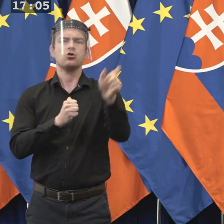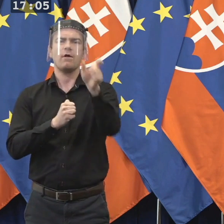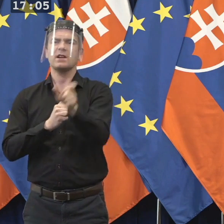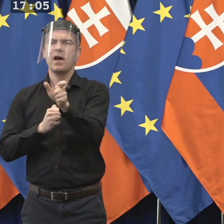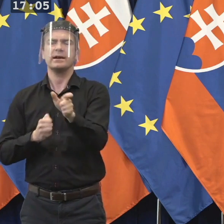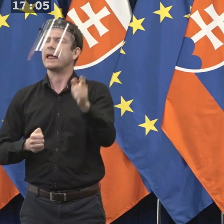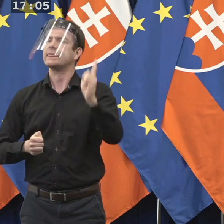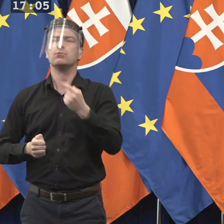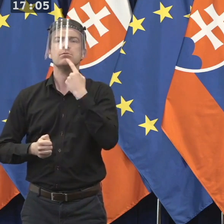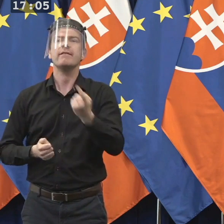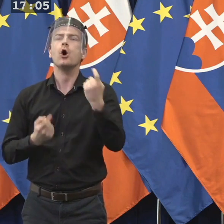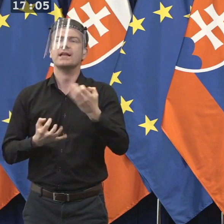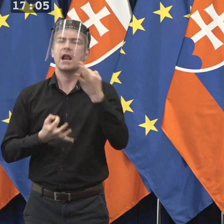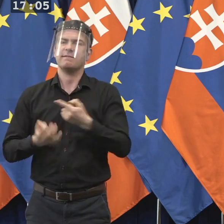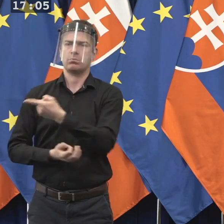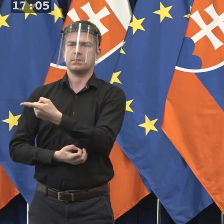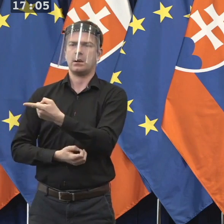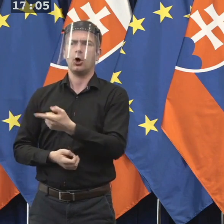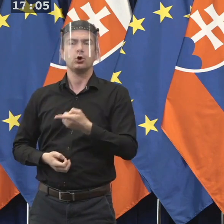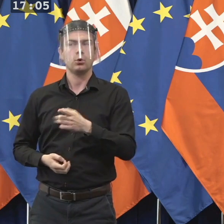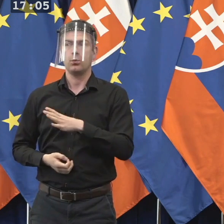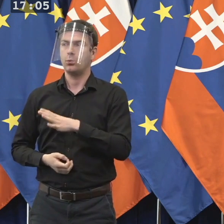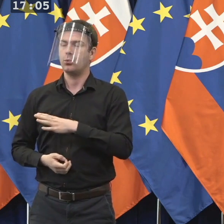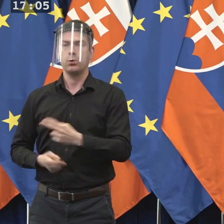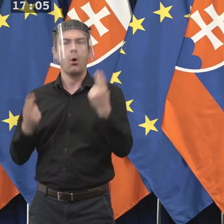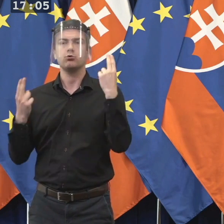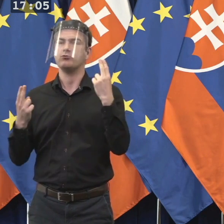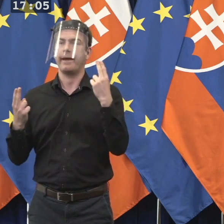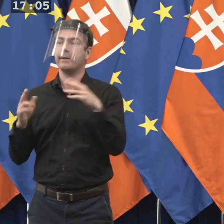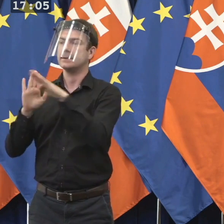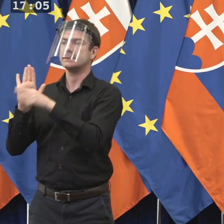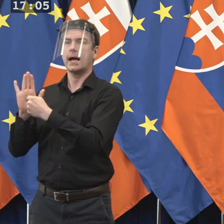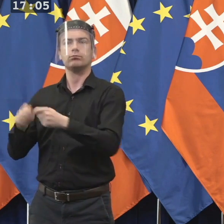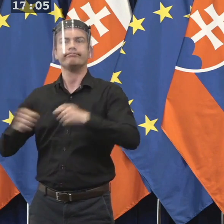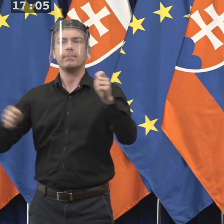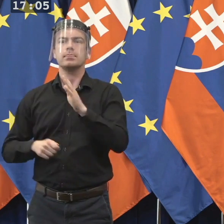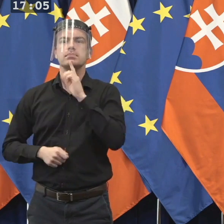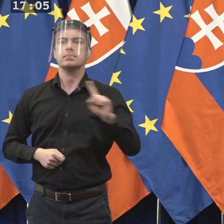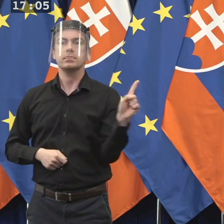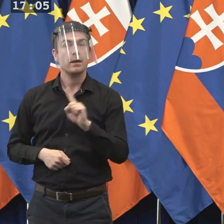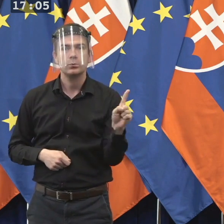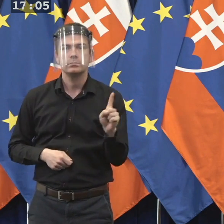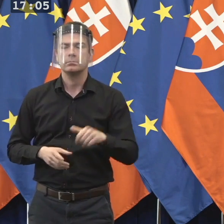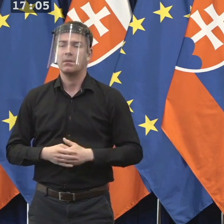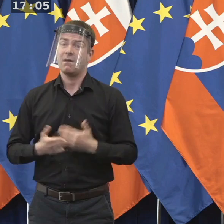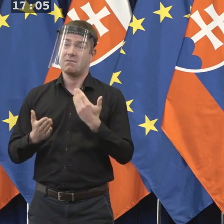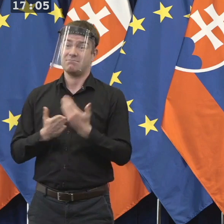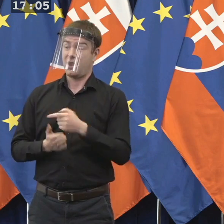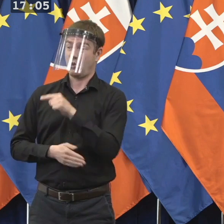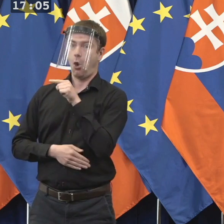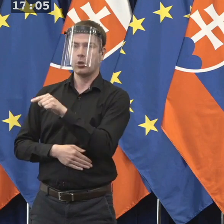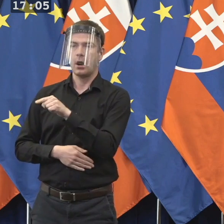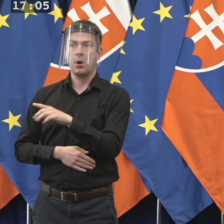demokratickej spoločnosti posvetný a chránený. A je odsudenia hodné, že práve človek tak